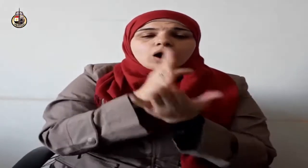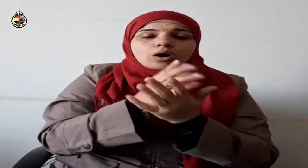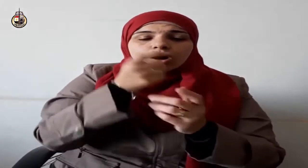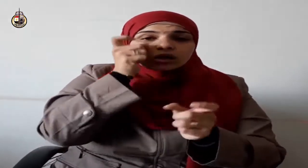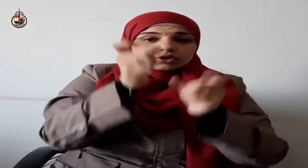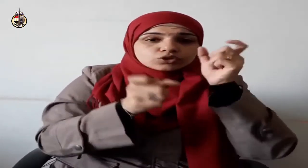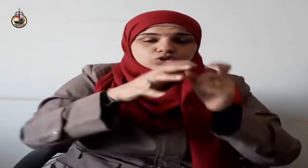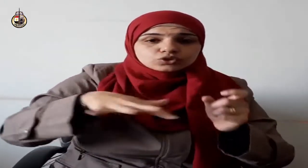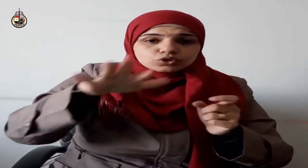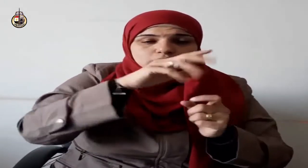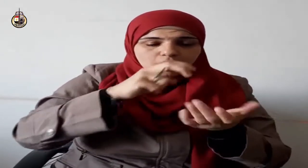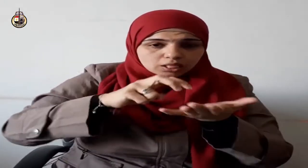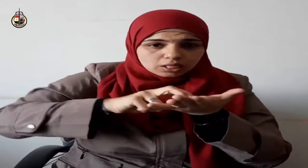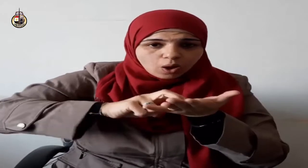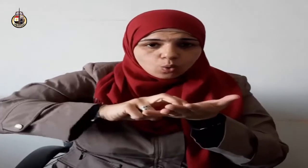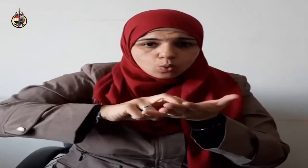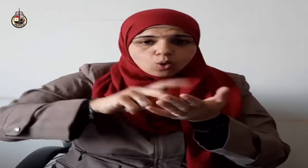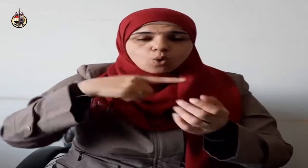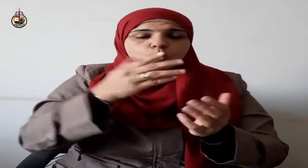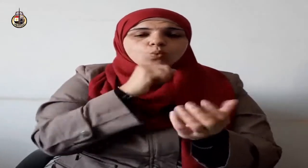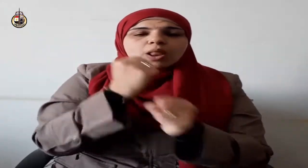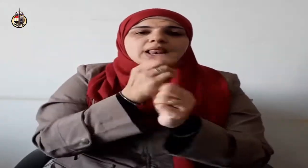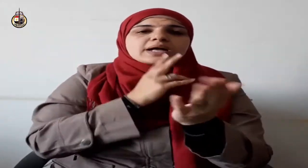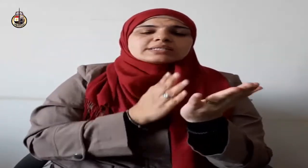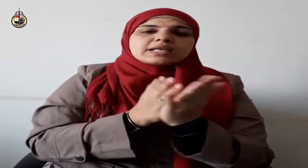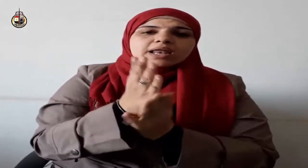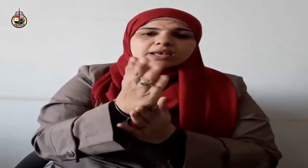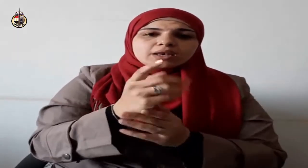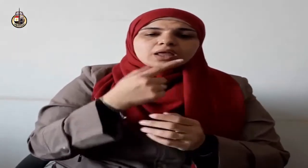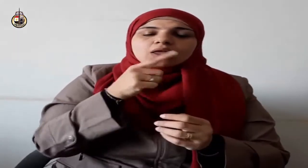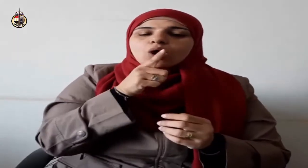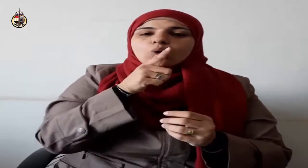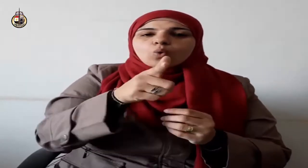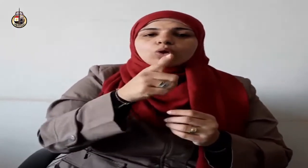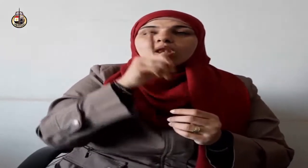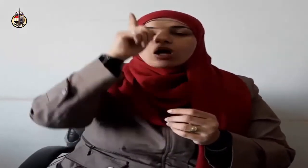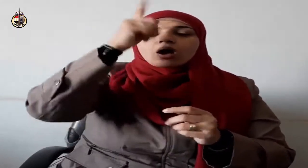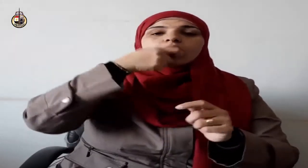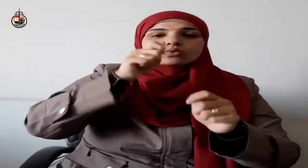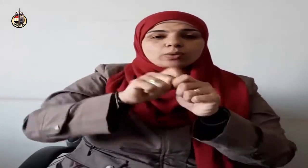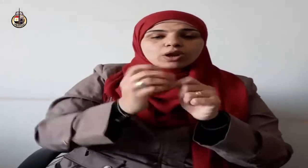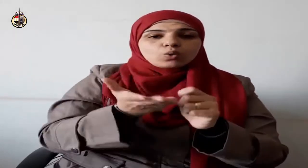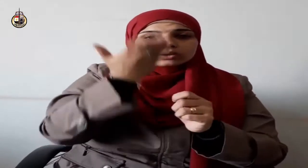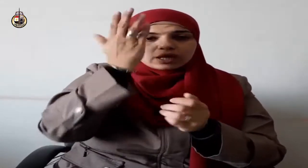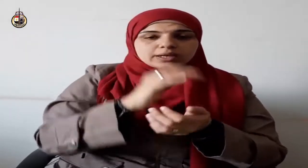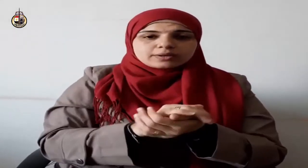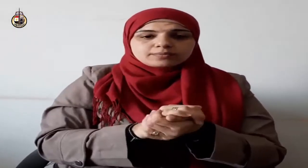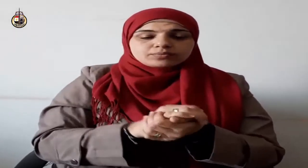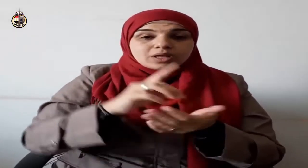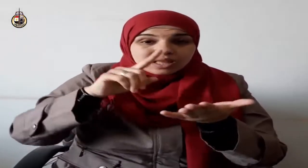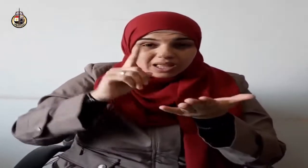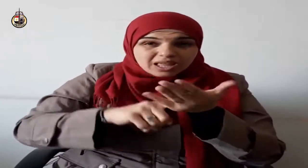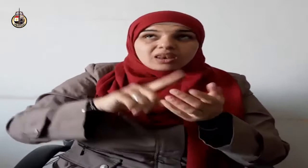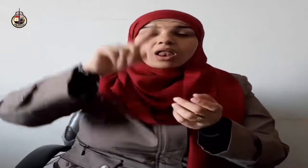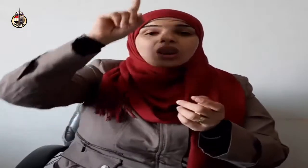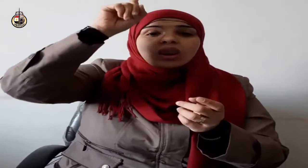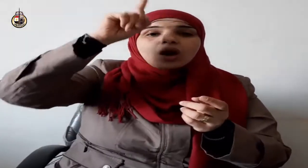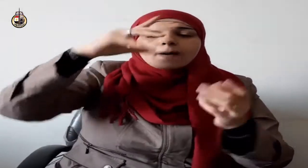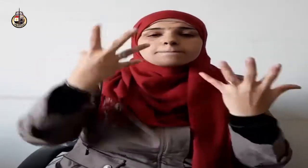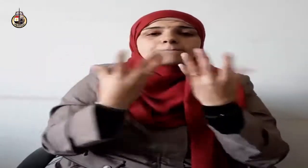معلقا فلم يتوقف الحسن في أصل إيمانه في الحال وإنما توقف